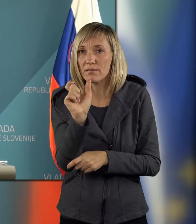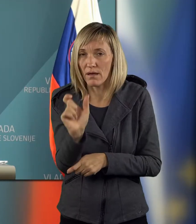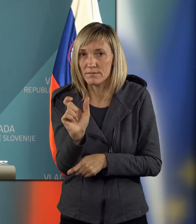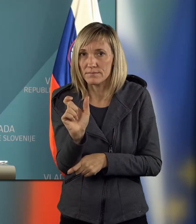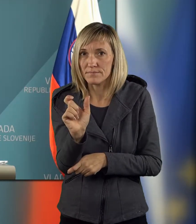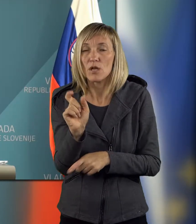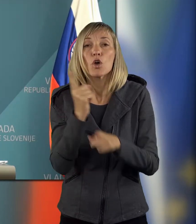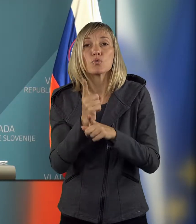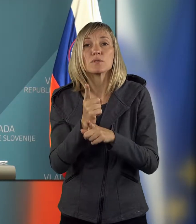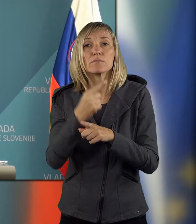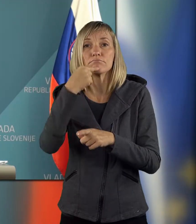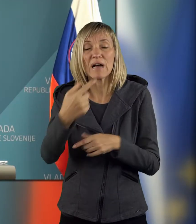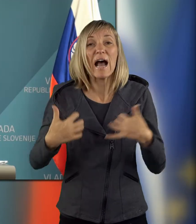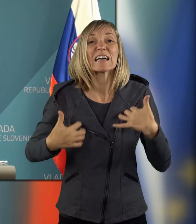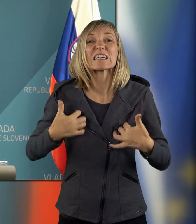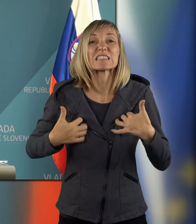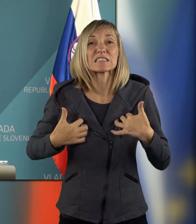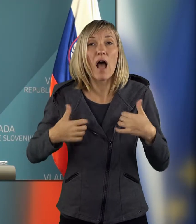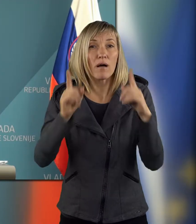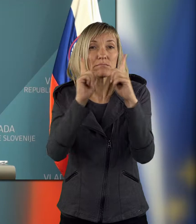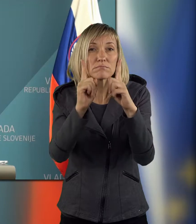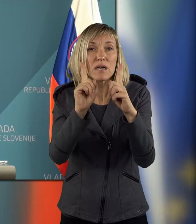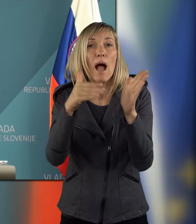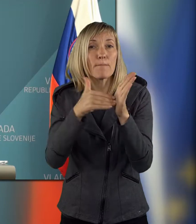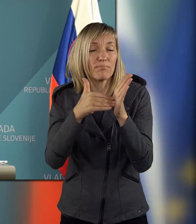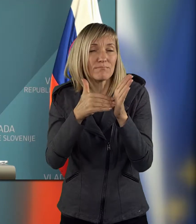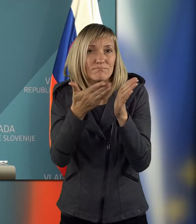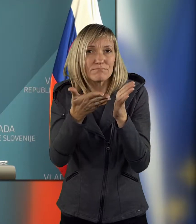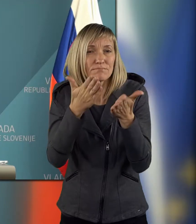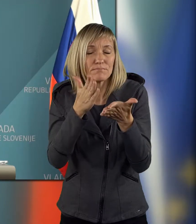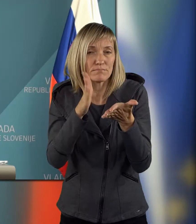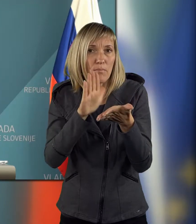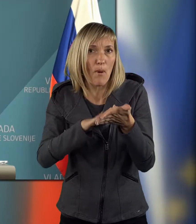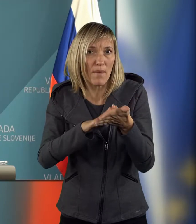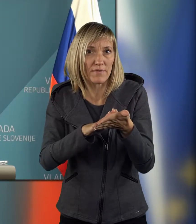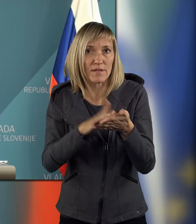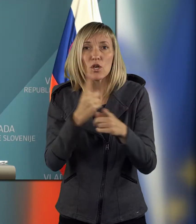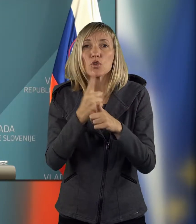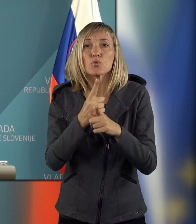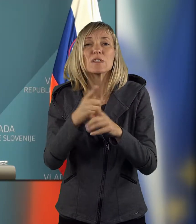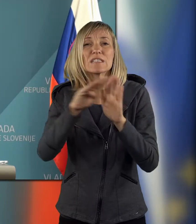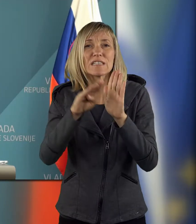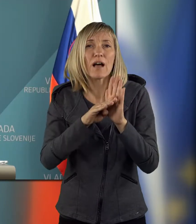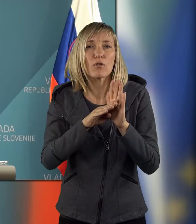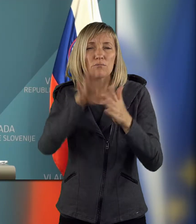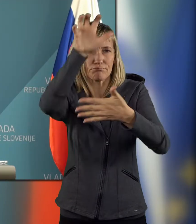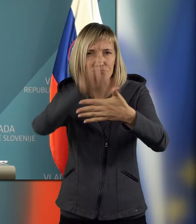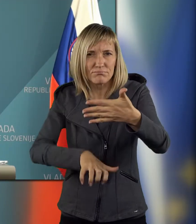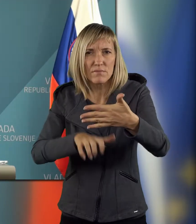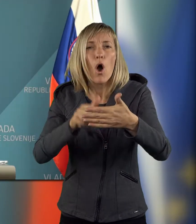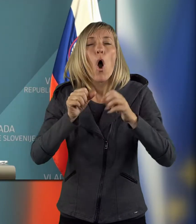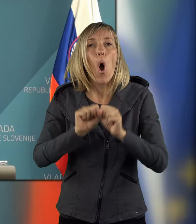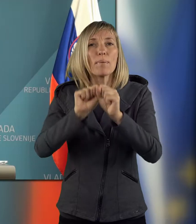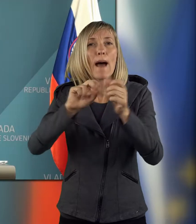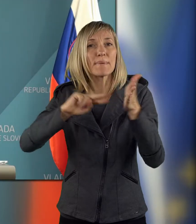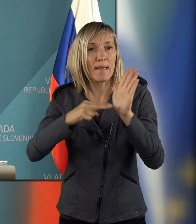v zakonu je opredeljena kriza kot pravna kategorija, v zakonu je na novo opredeljeno obramno